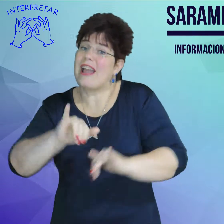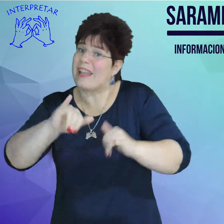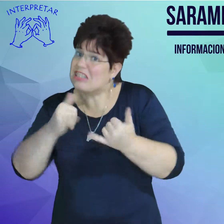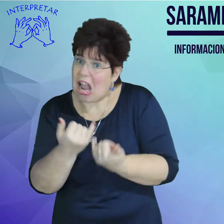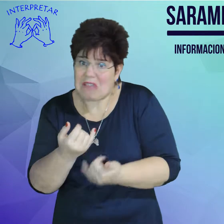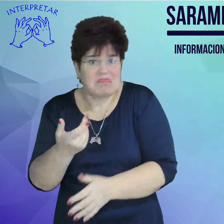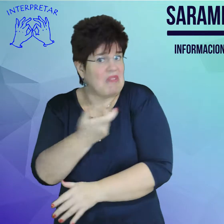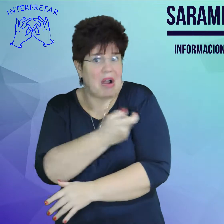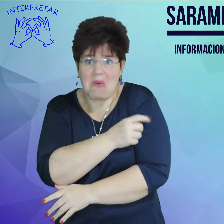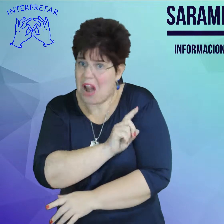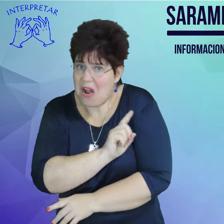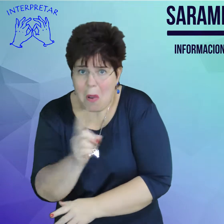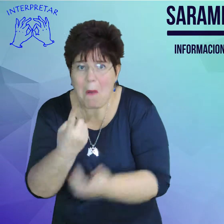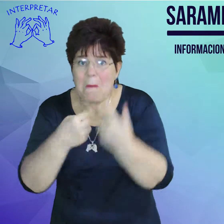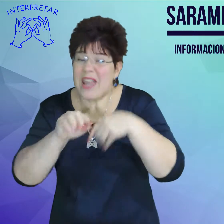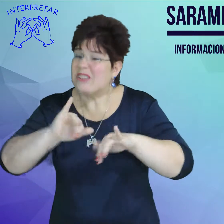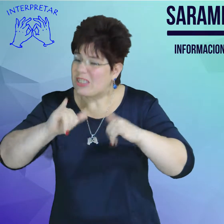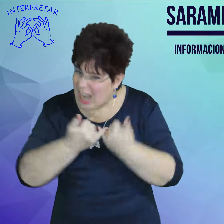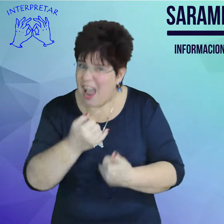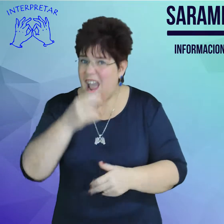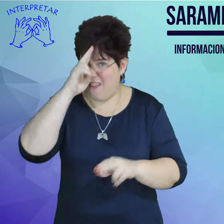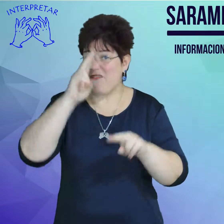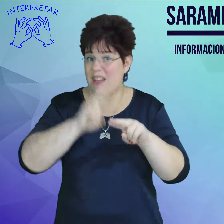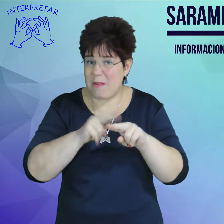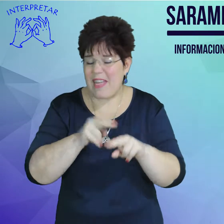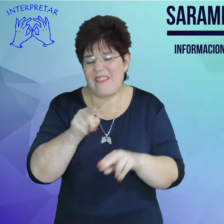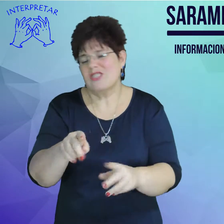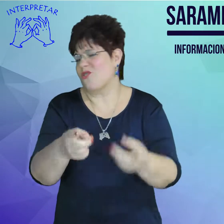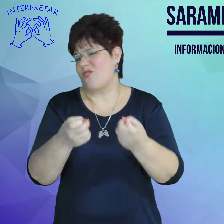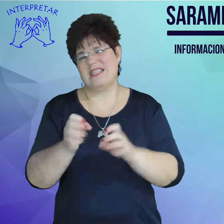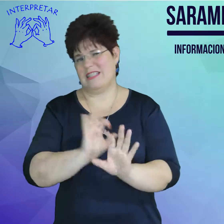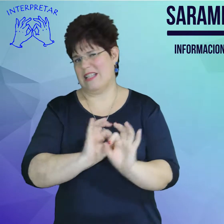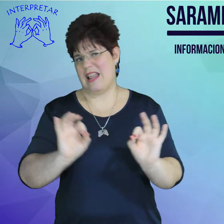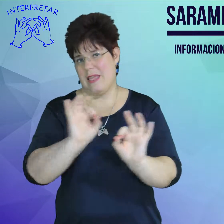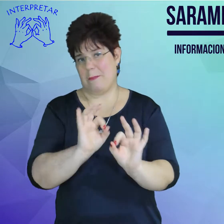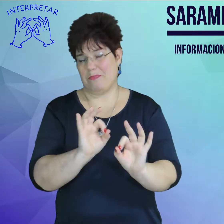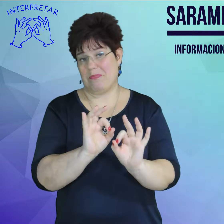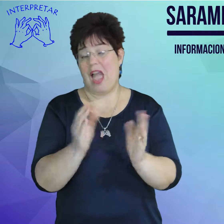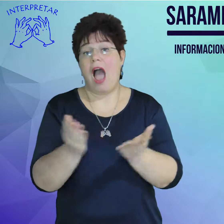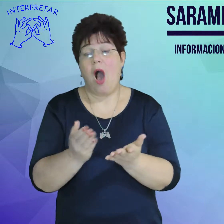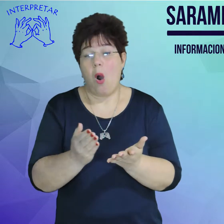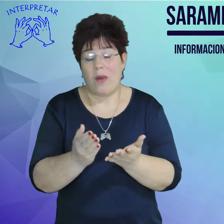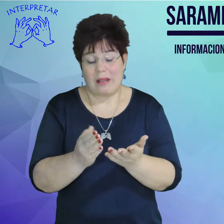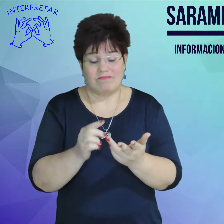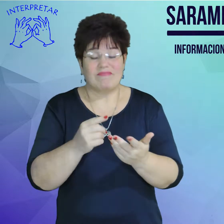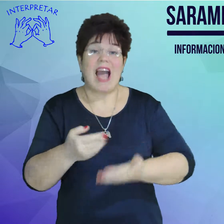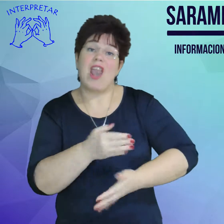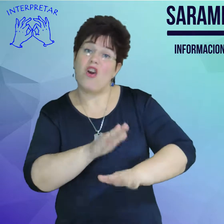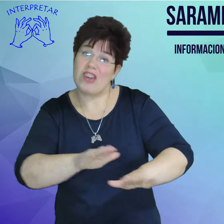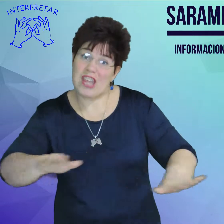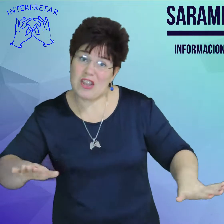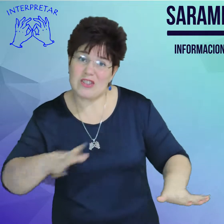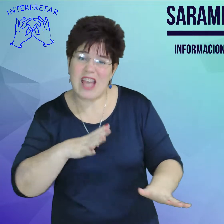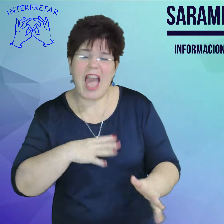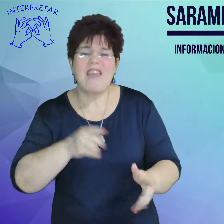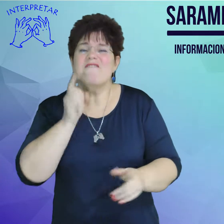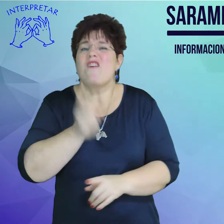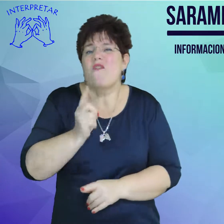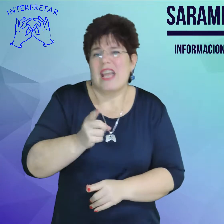vacuna. En los niños la vacuna es la triple viral, contra sarampión, rubeola y paperas, se administran dos dosis, una a